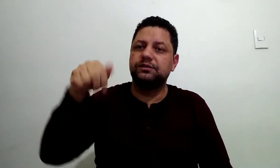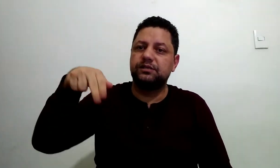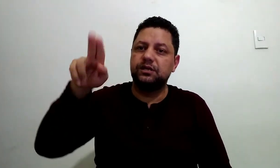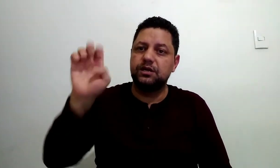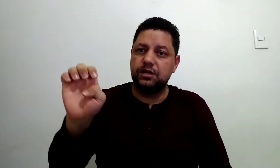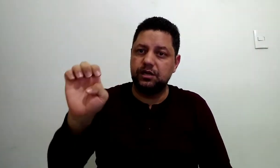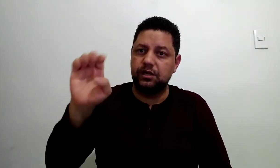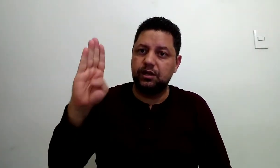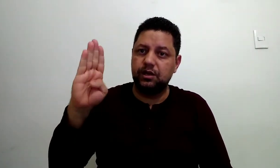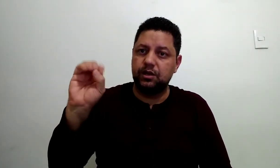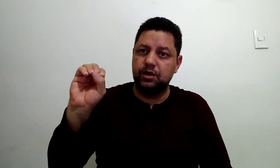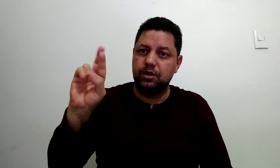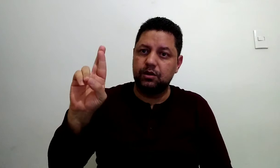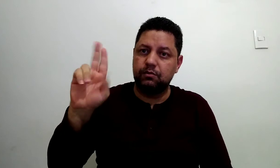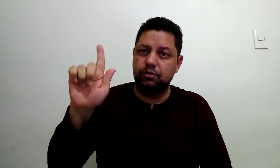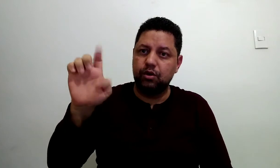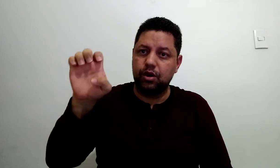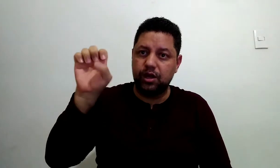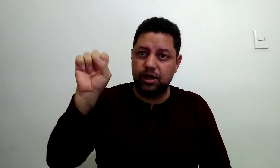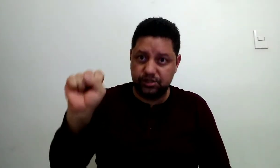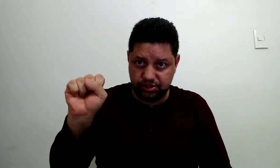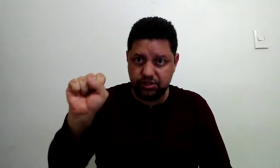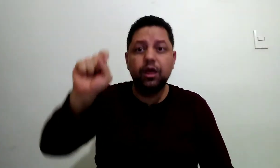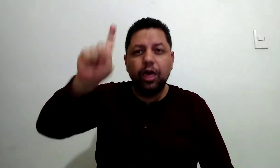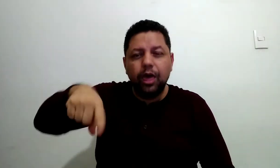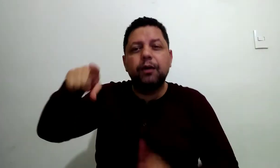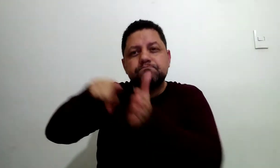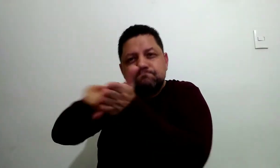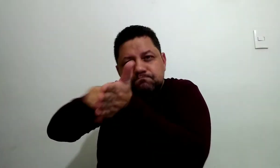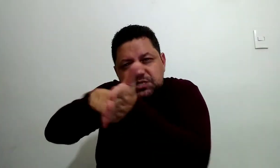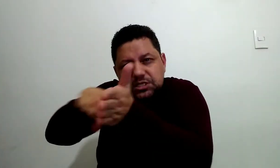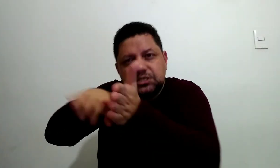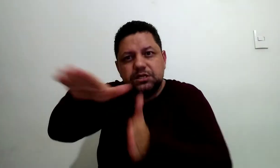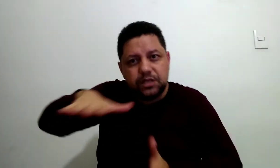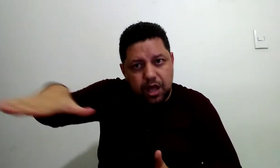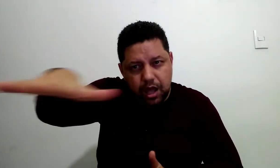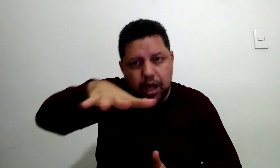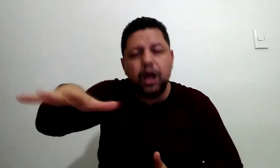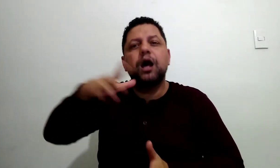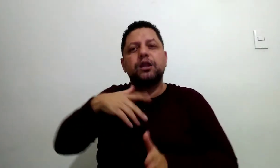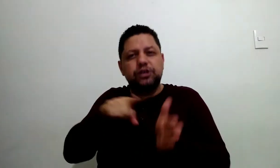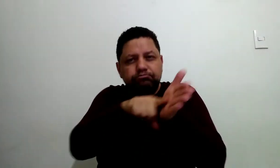Fernando Sefner, da Universidade Federal do Rio Grande do Sul. Um abraço, gente!